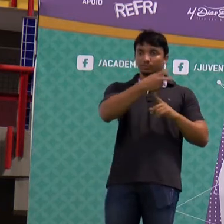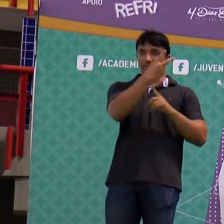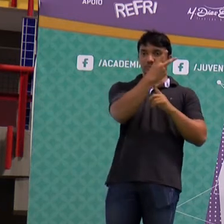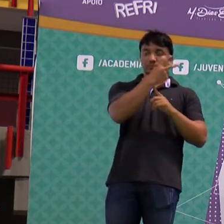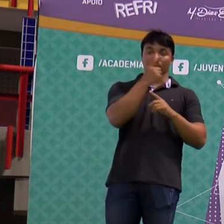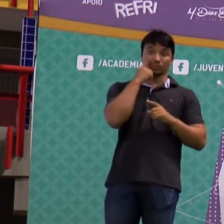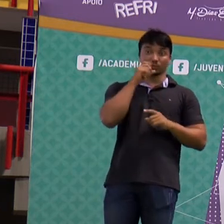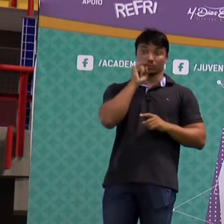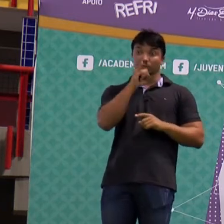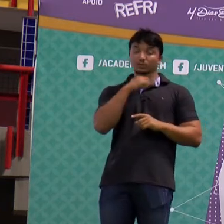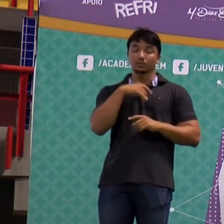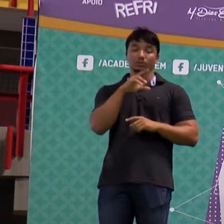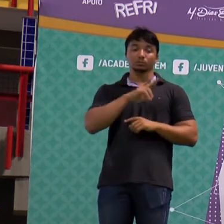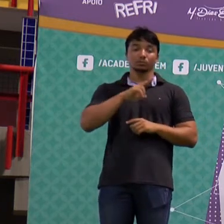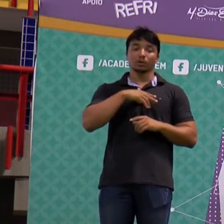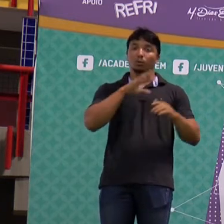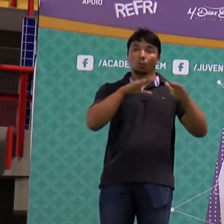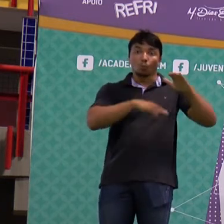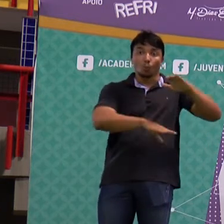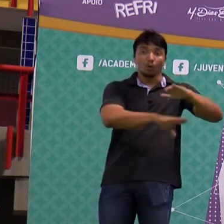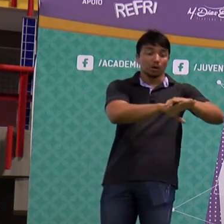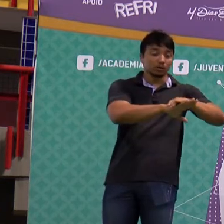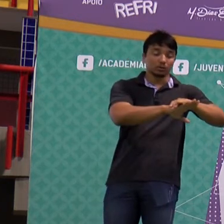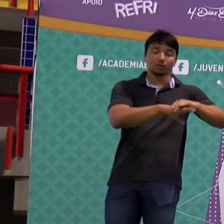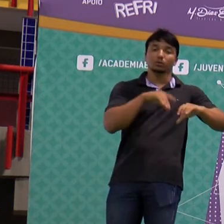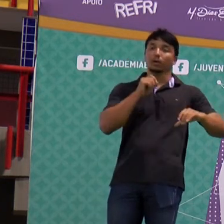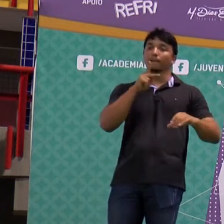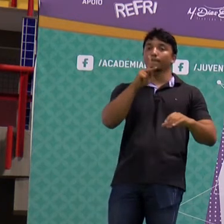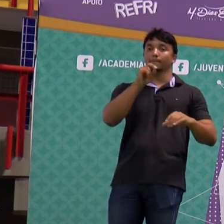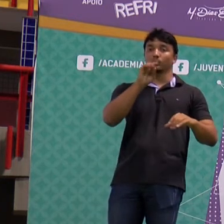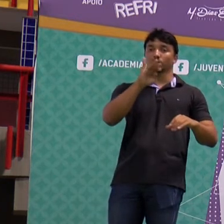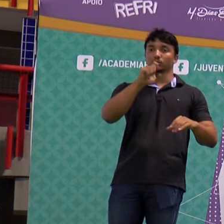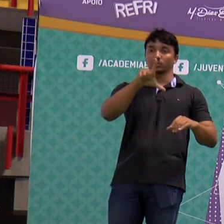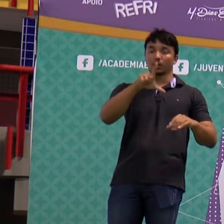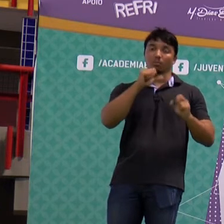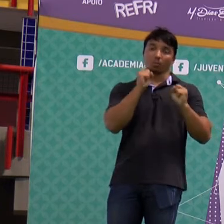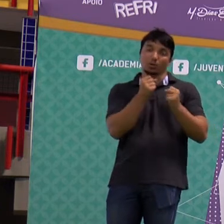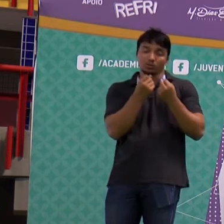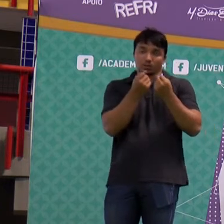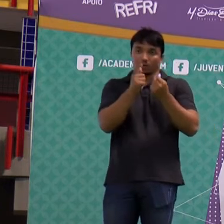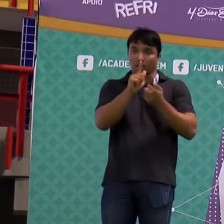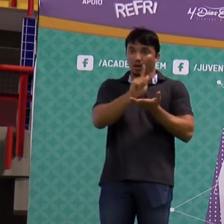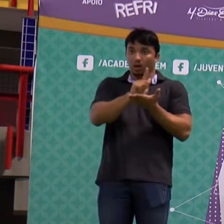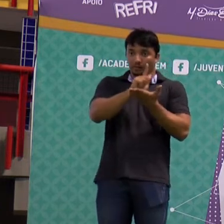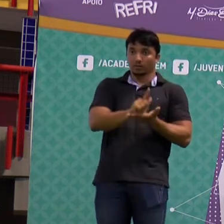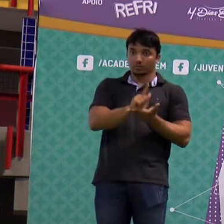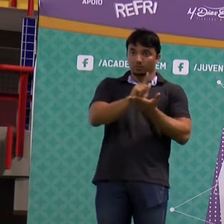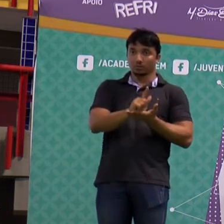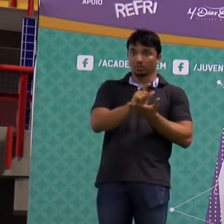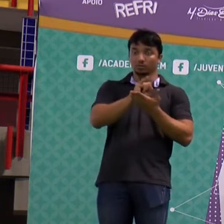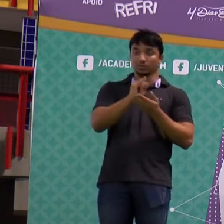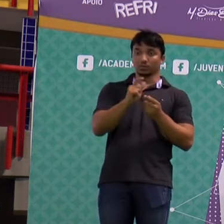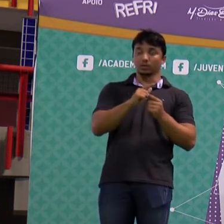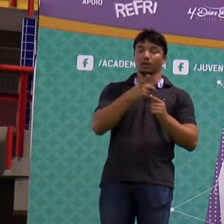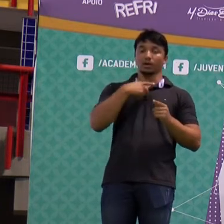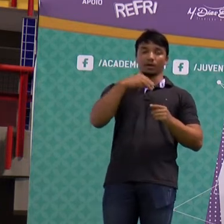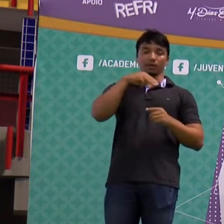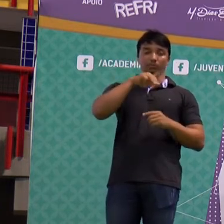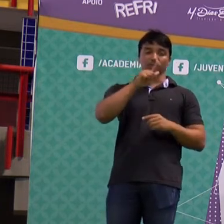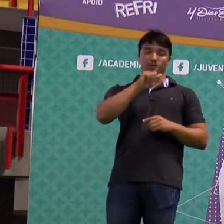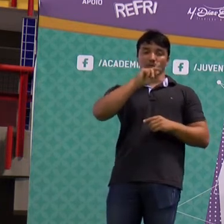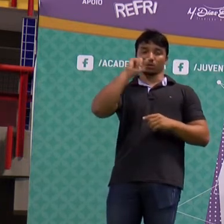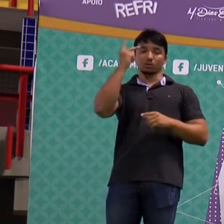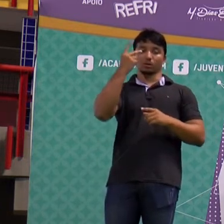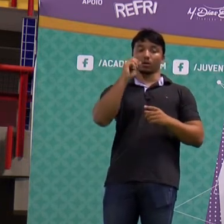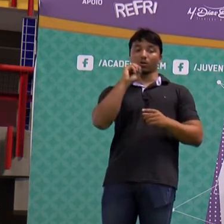Se você tiver energia armazenada, ela é do tipo potencial. Pode ser gravitacional, se você tiver altura, MGH, ou